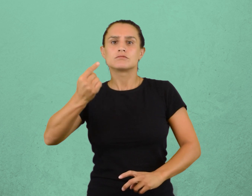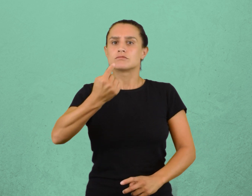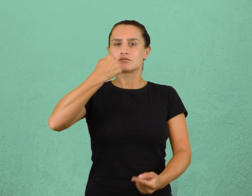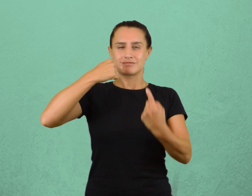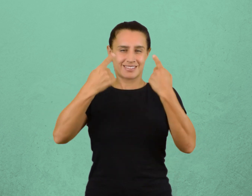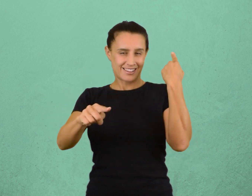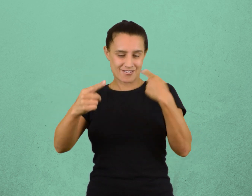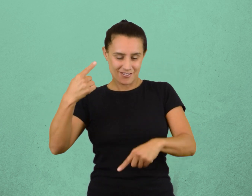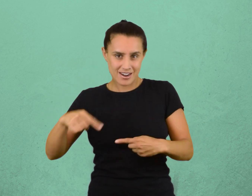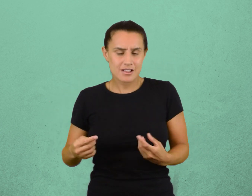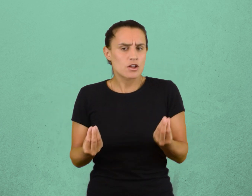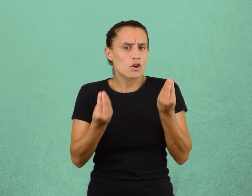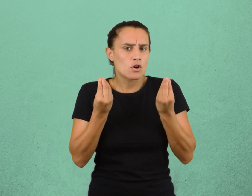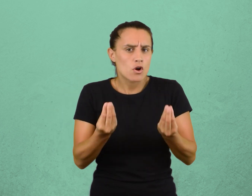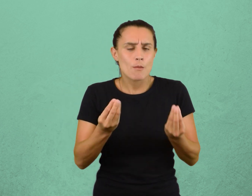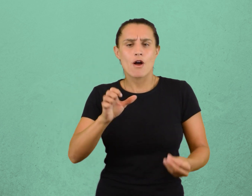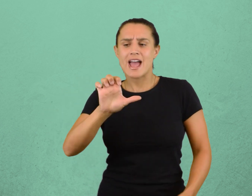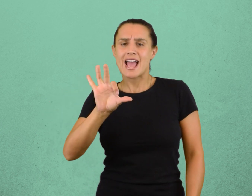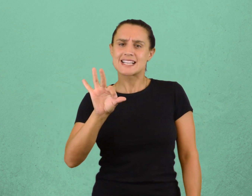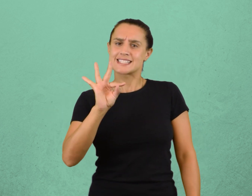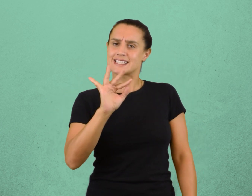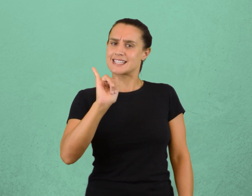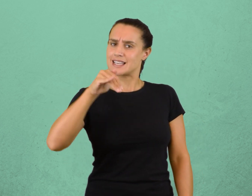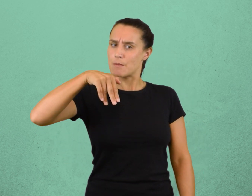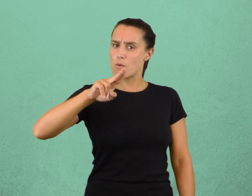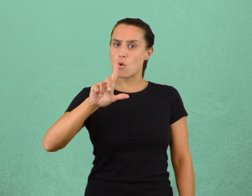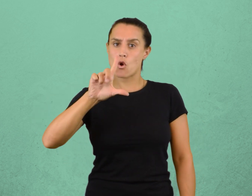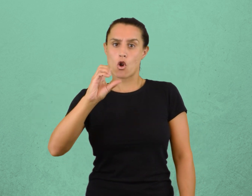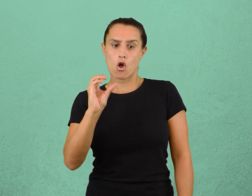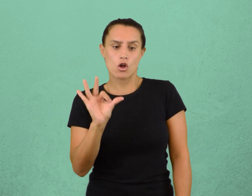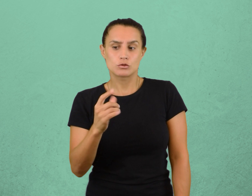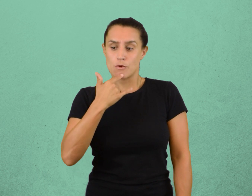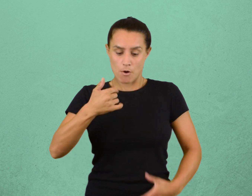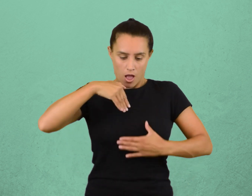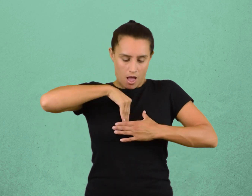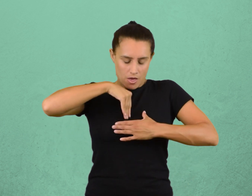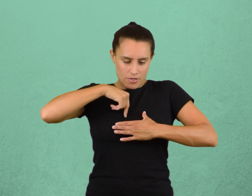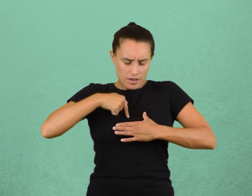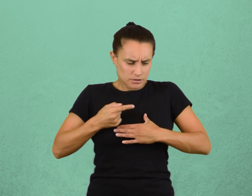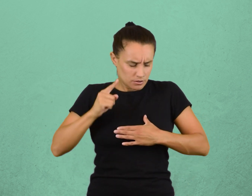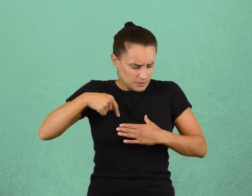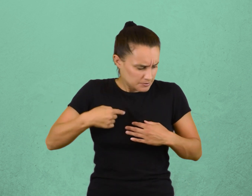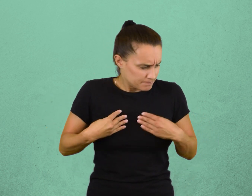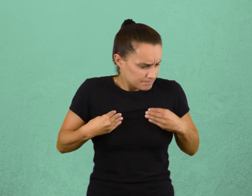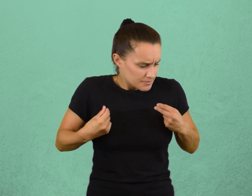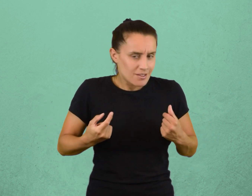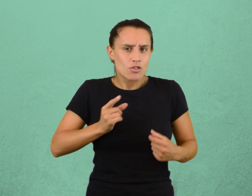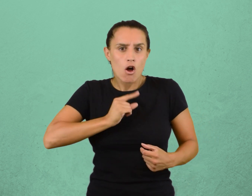externos que excitan a los órganos receptores o los sentidos. Estos pueden ser de tipo lumínico,